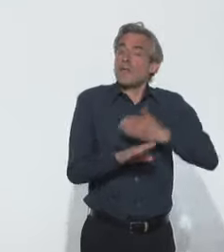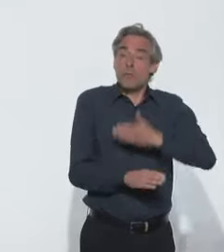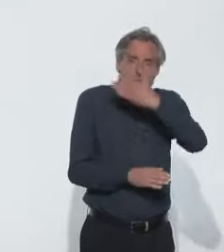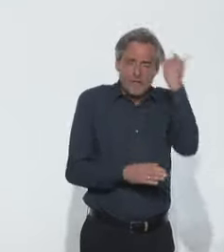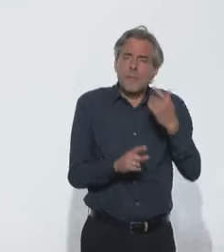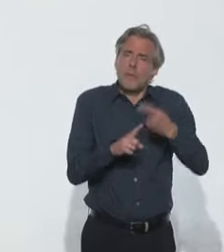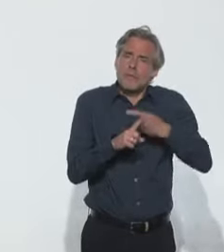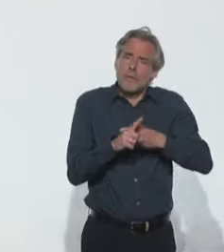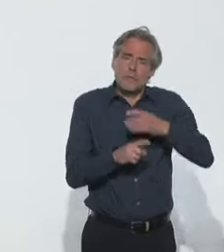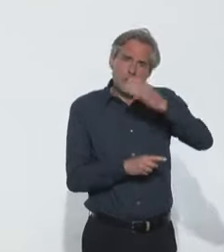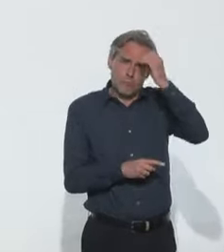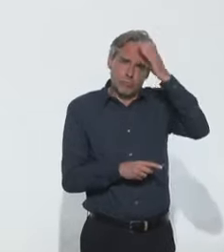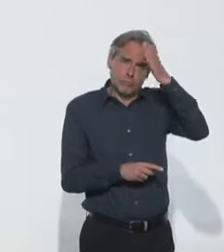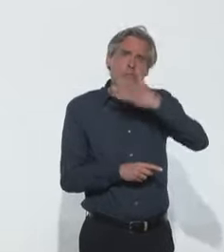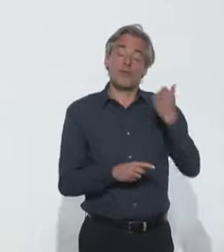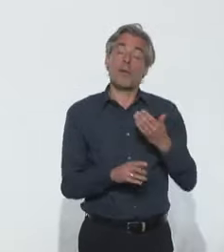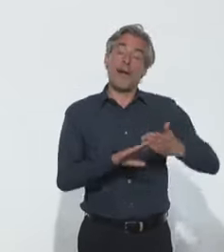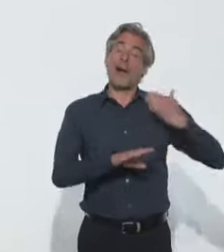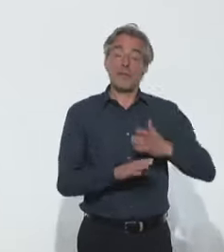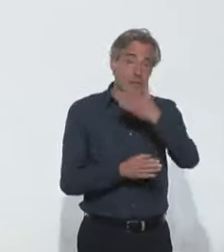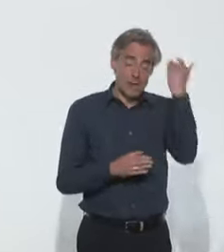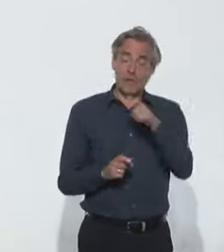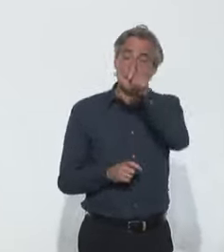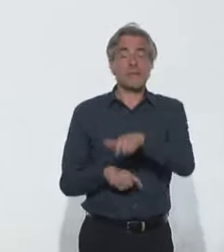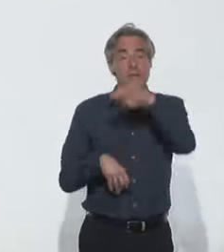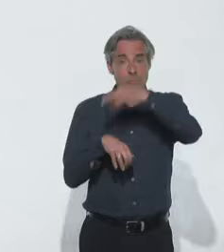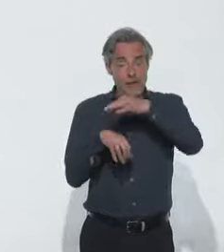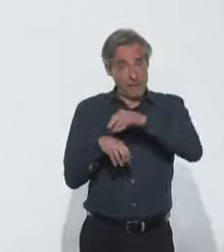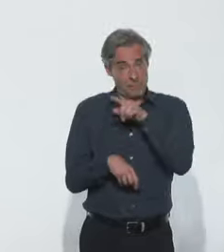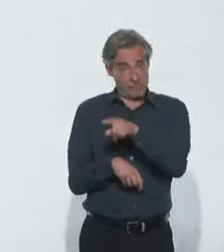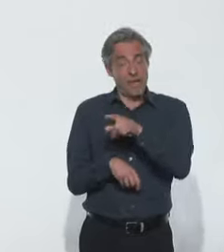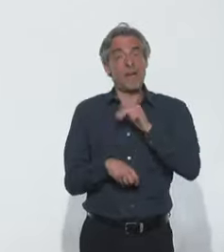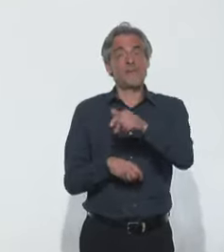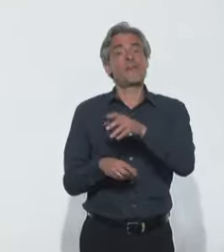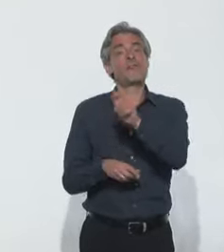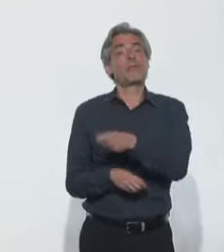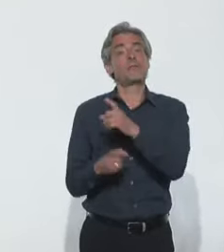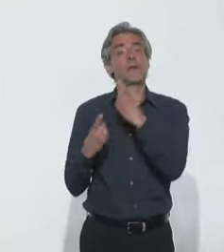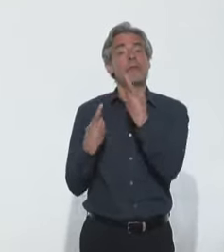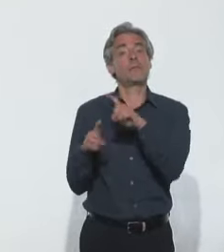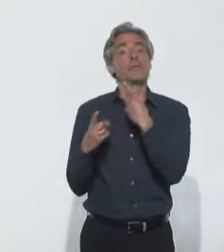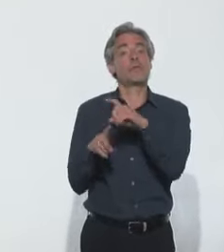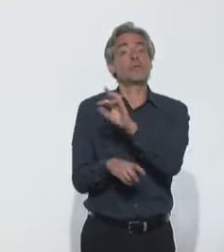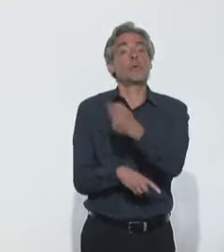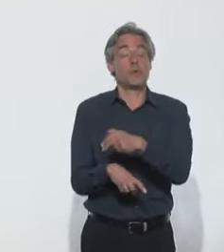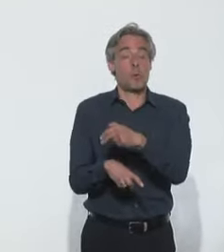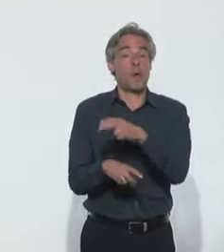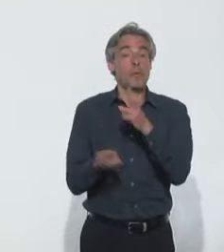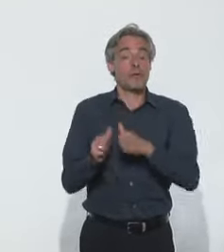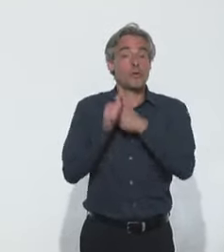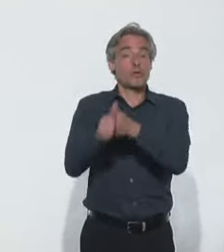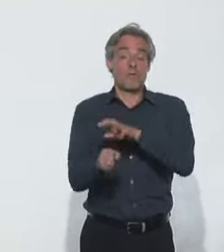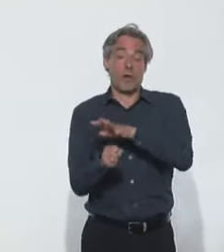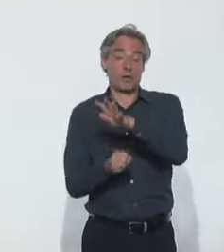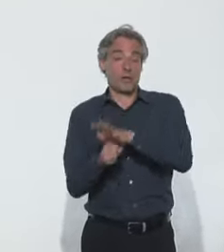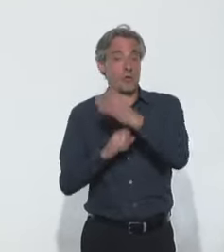d'ailleurs, parce qu'on commence à progresser, on ne savait pas si les personnes infectées allaient développer une immunité et ensuite si cette immunité était basée sur des